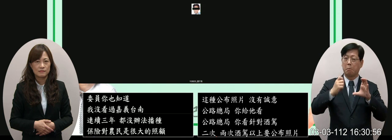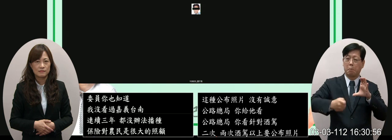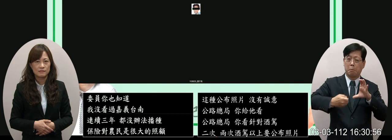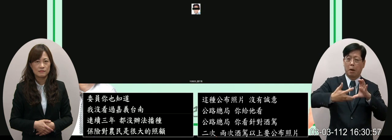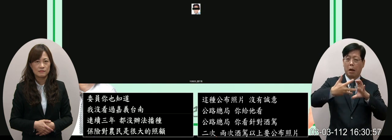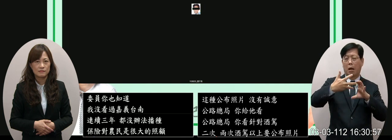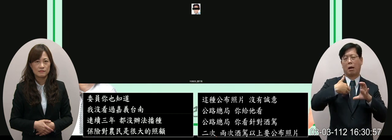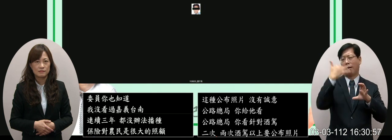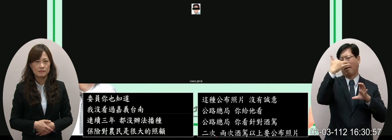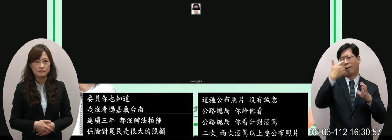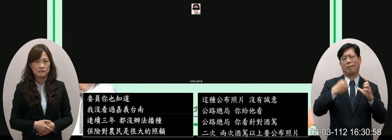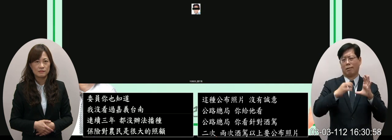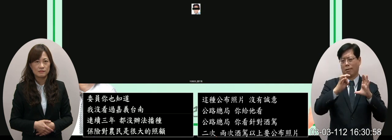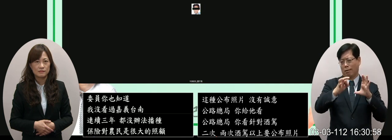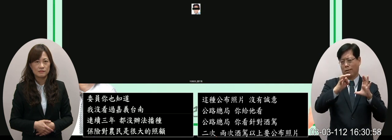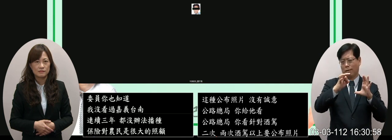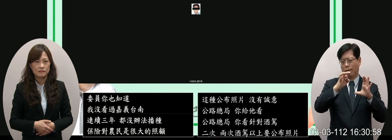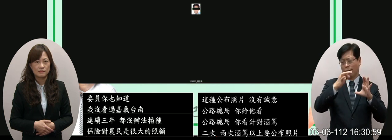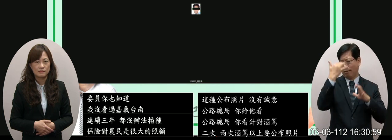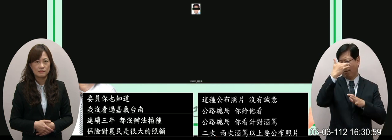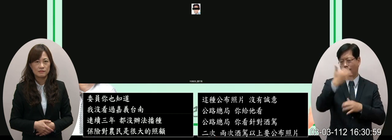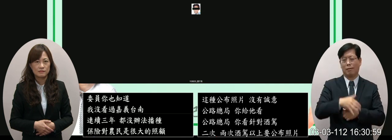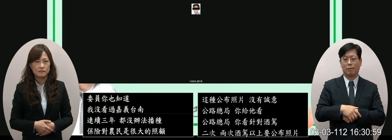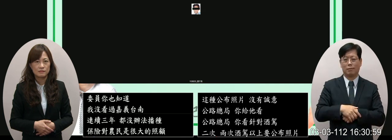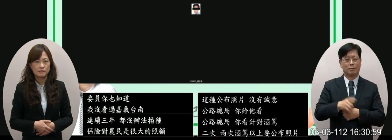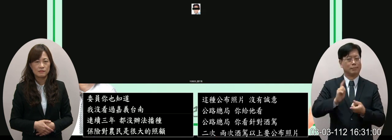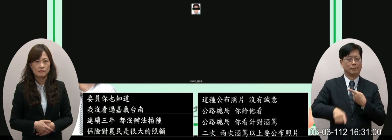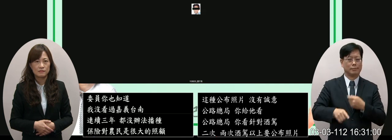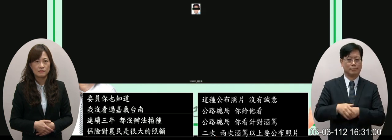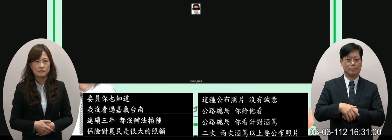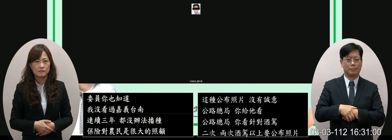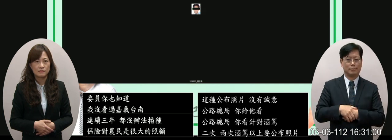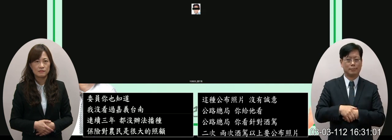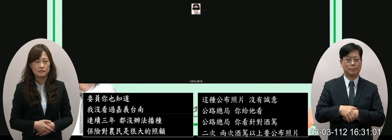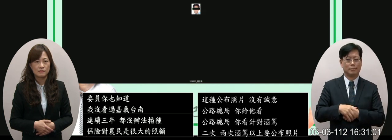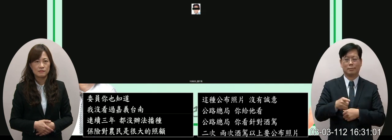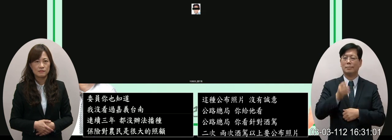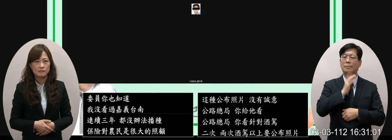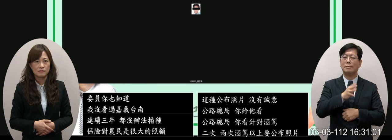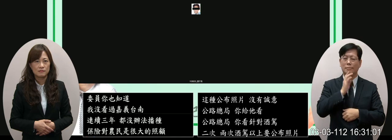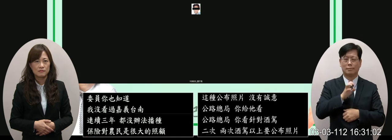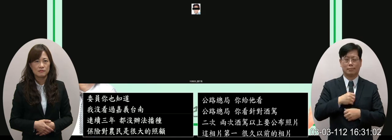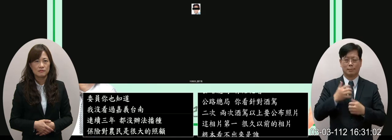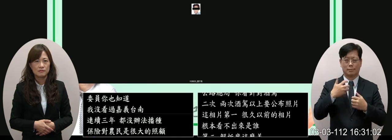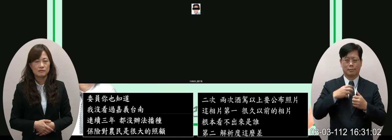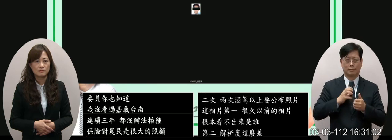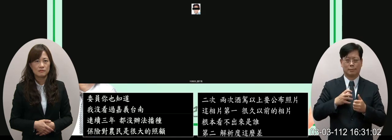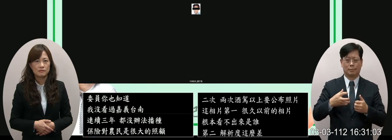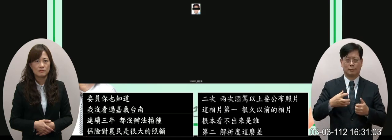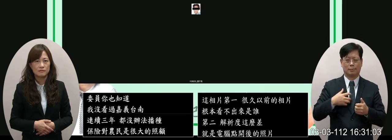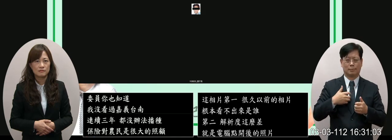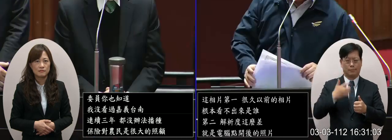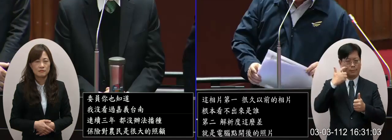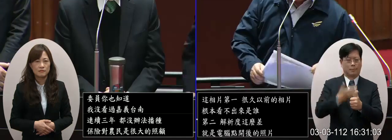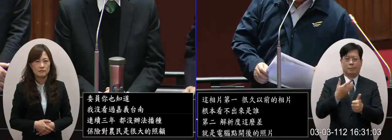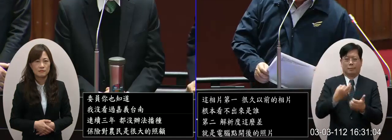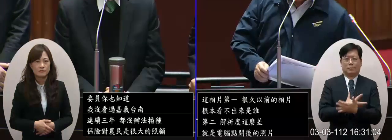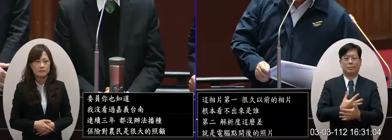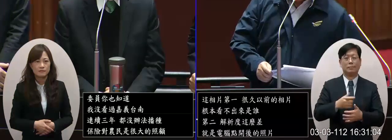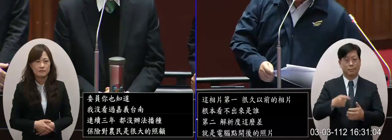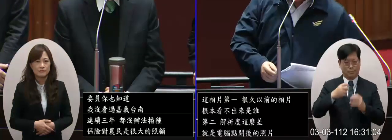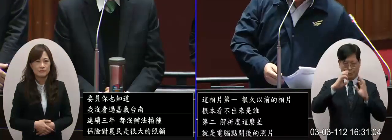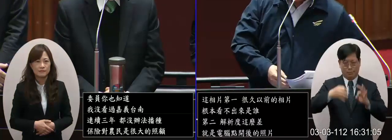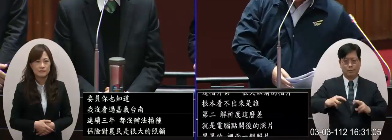開後的一個照片就是這樣歐歐來點一下這樣不行沒有震賀效果好不好這個部分要檢討一下